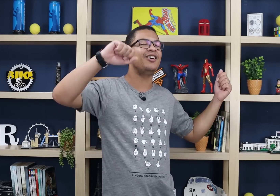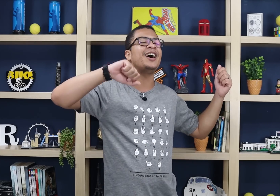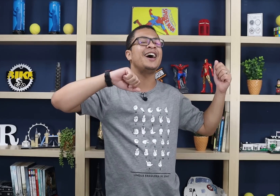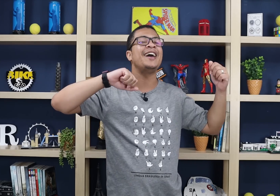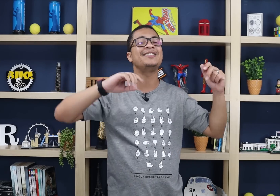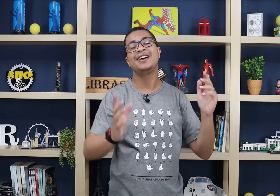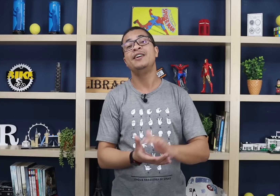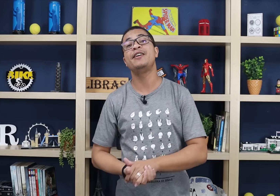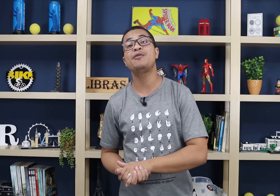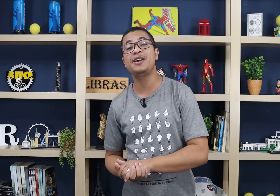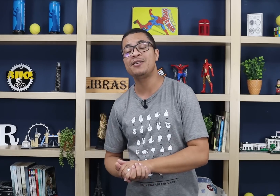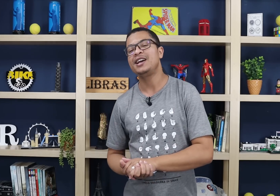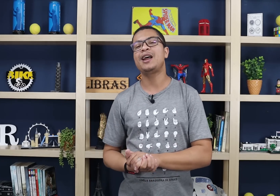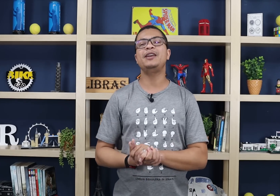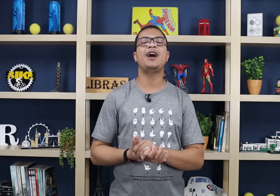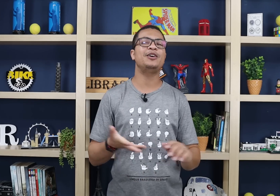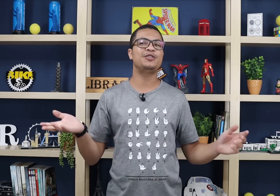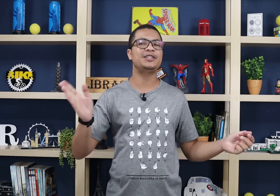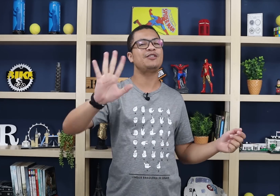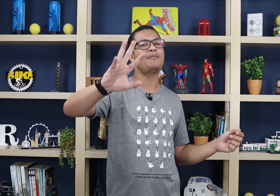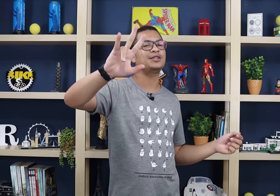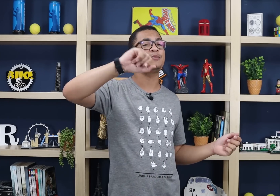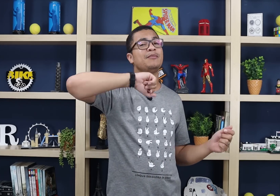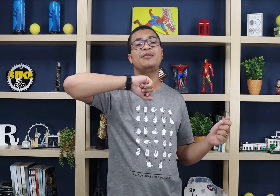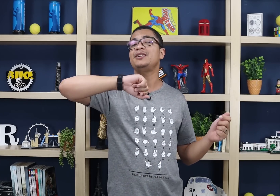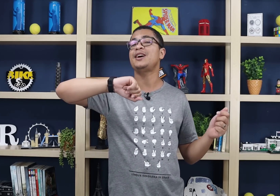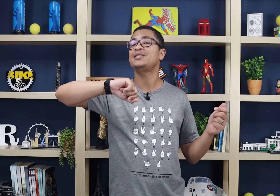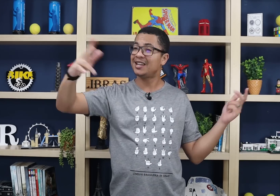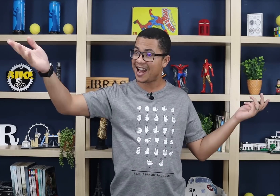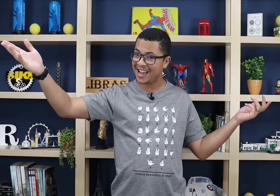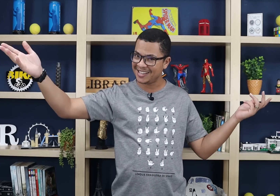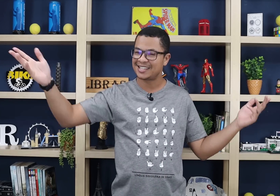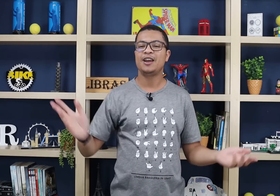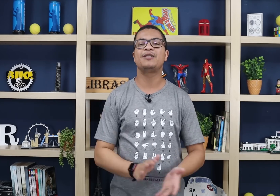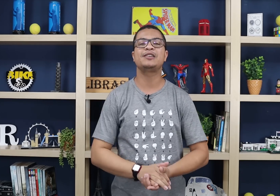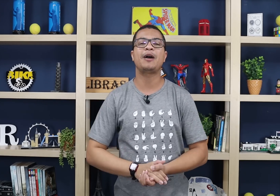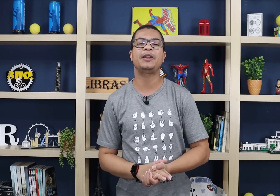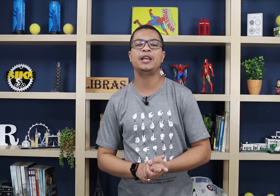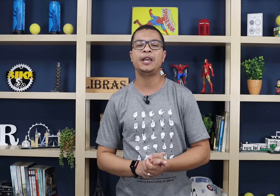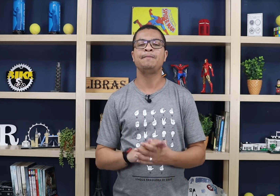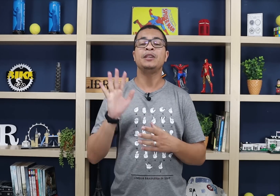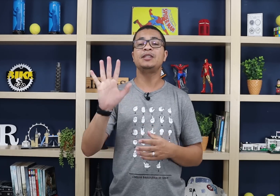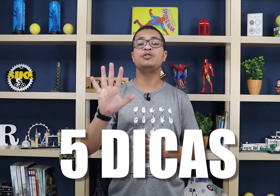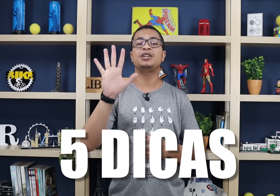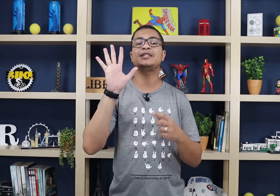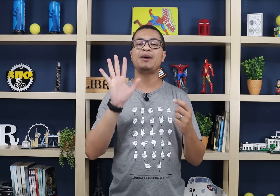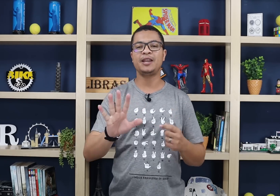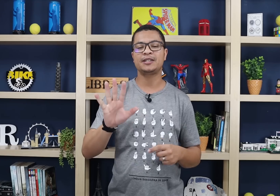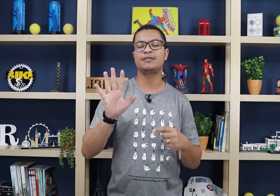nóis! Vem comigo que na mini-aula de hoje 5 passos para memorizar os sinais, você vai aprender aí 5 dicas maneiras que